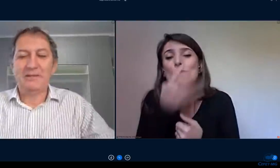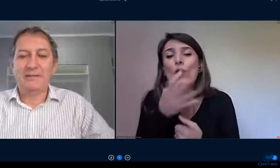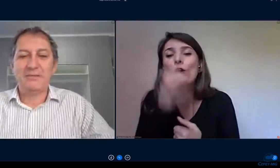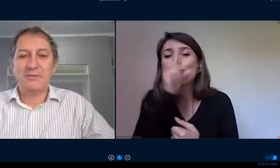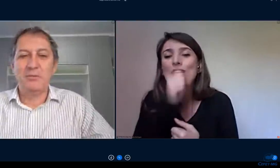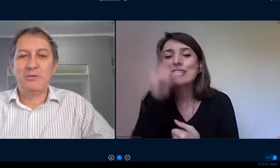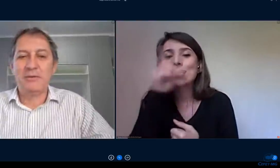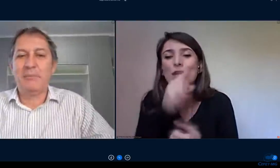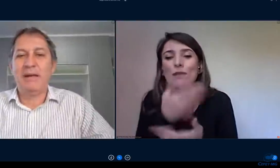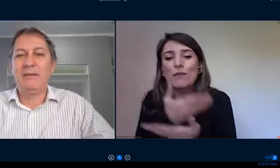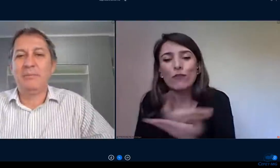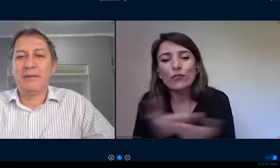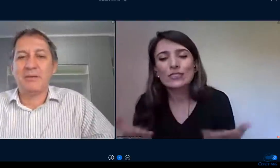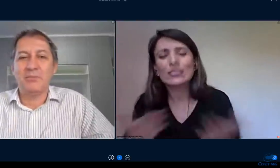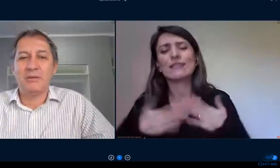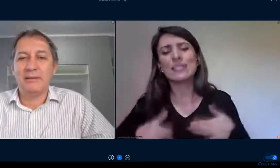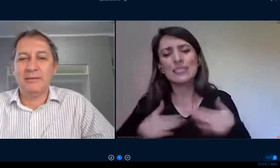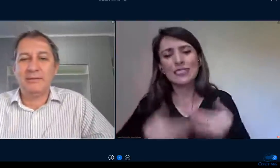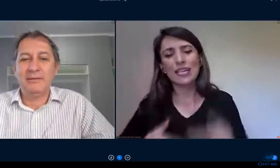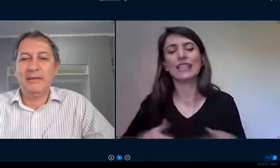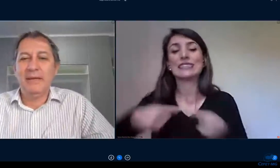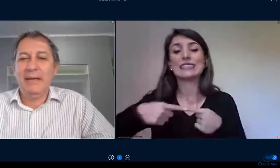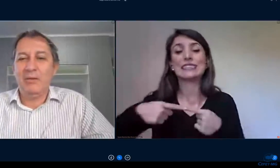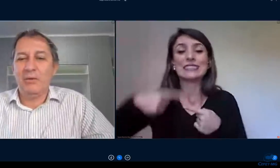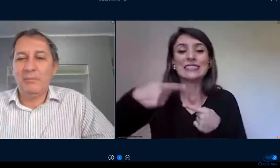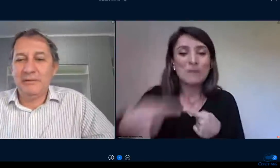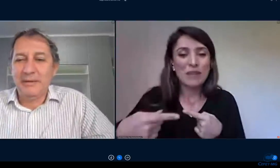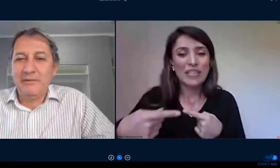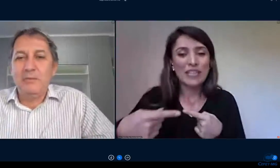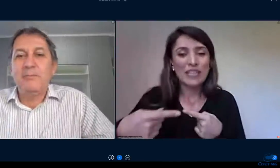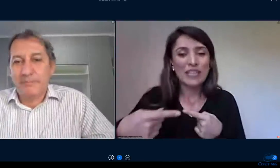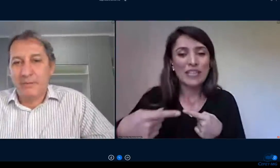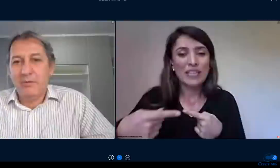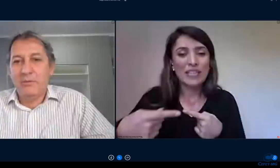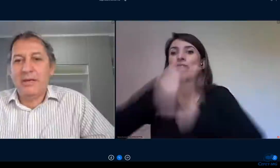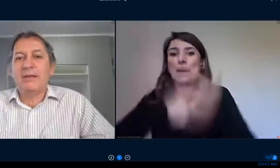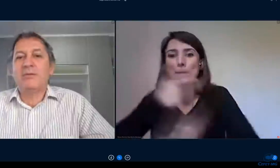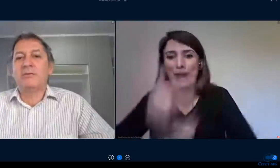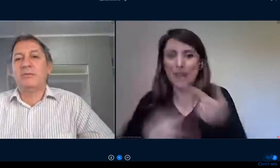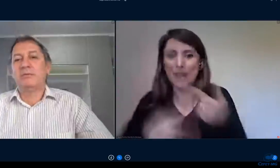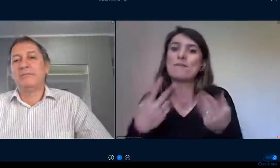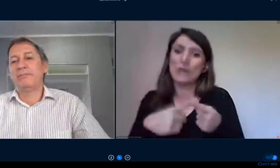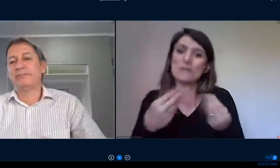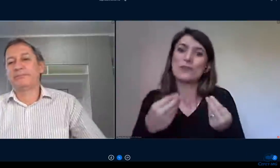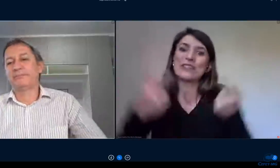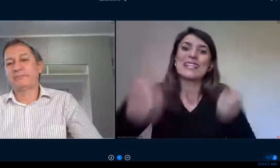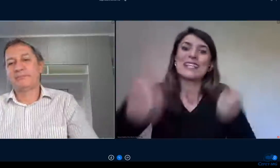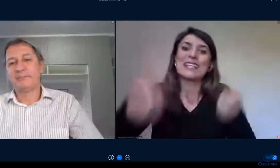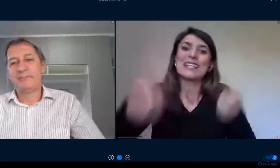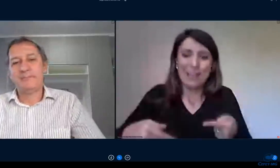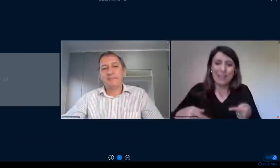próximos dias sejam de muito trabalho para dar conta desse enorme desafio muito obrigado a todos